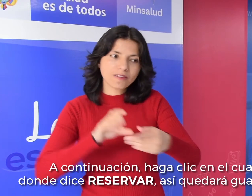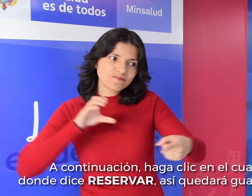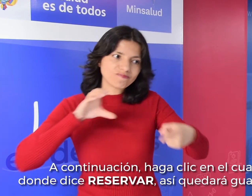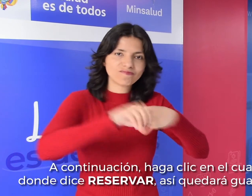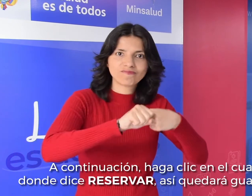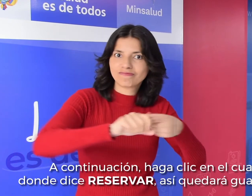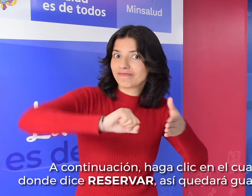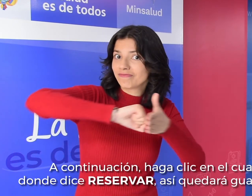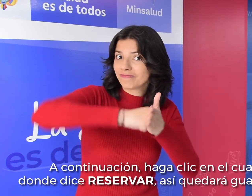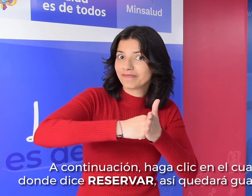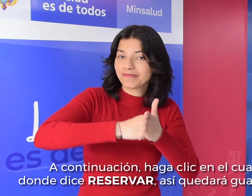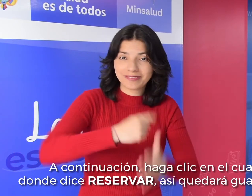guardada su cita.